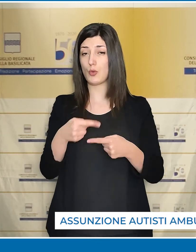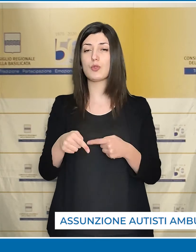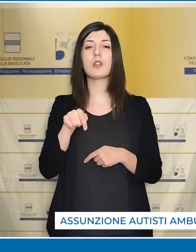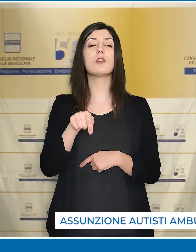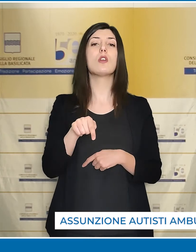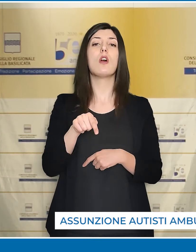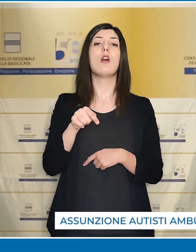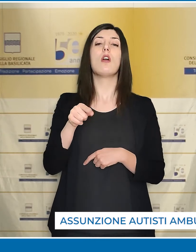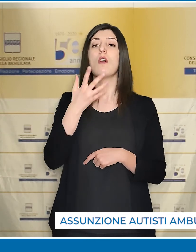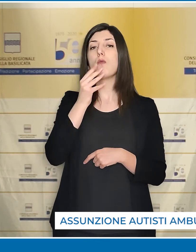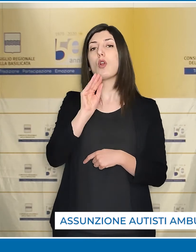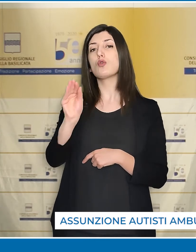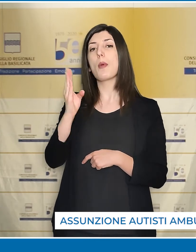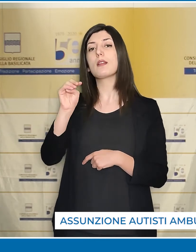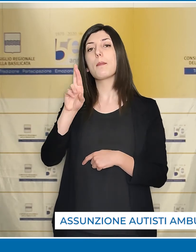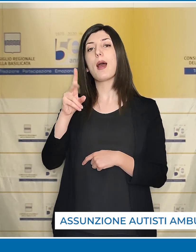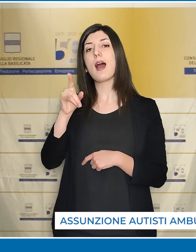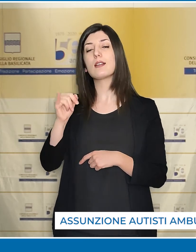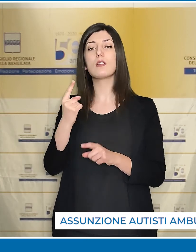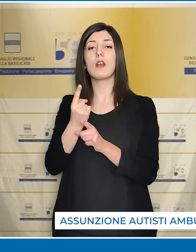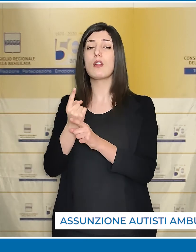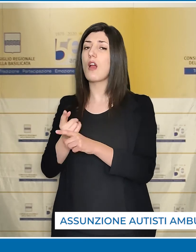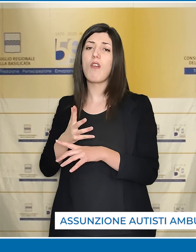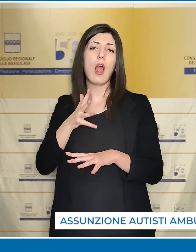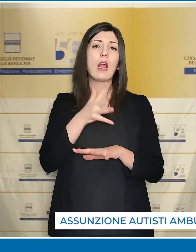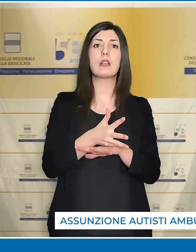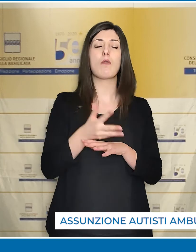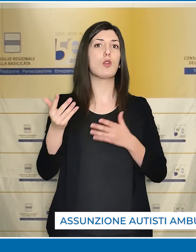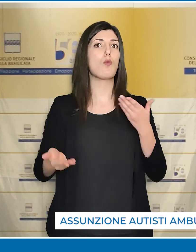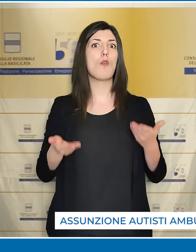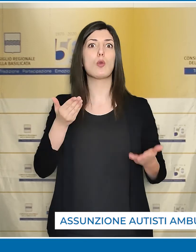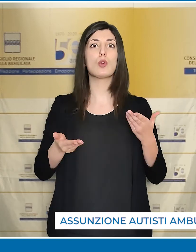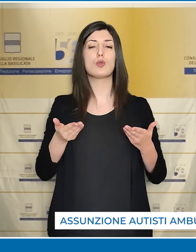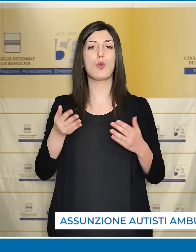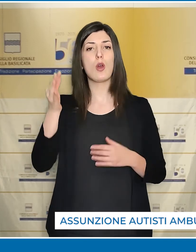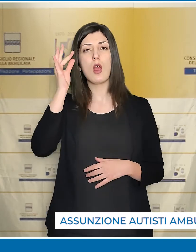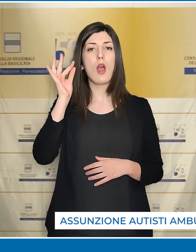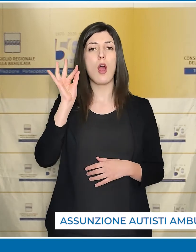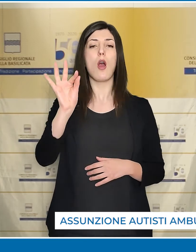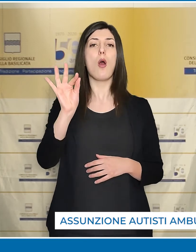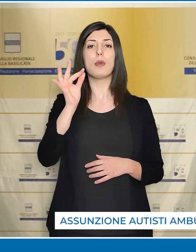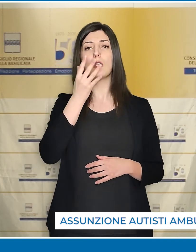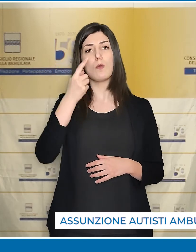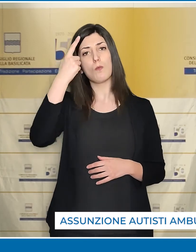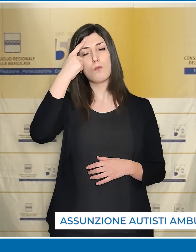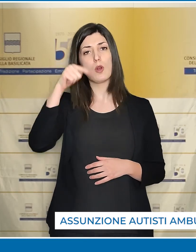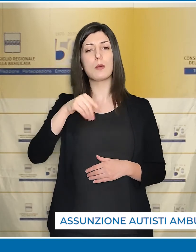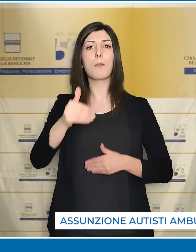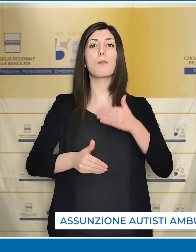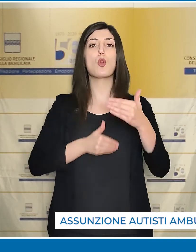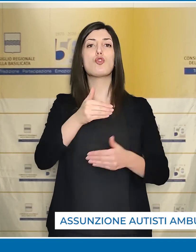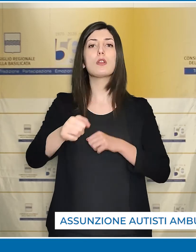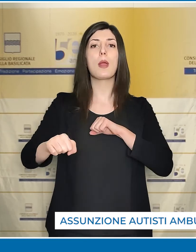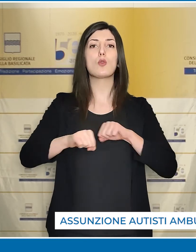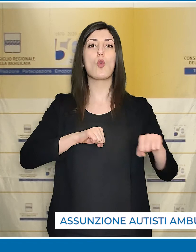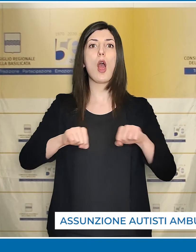Chiedono a Bardi di valutare un eventuale intervento affinché vengano posti in essere